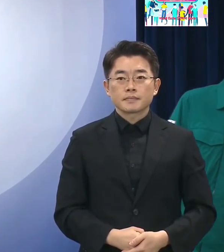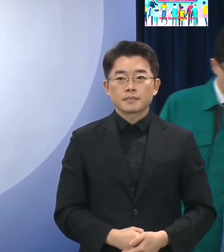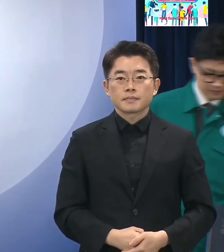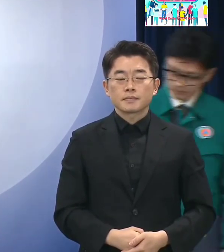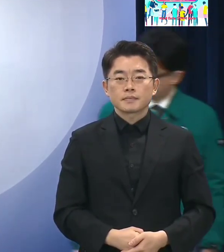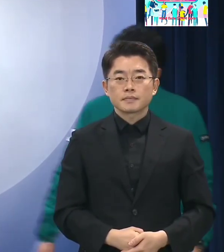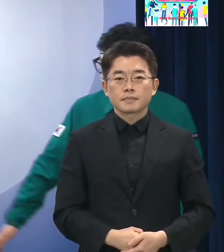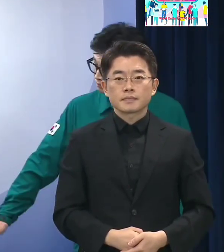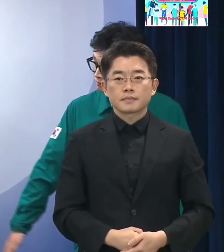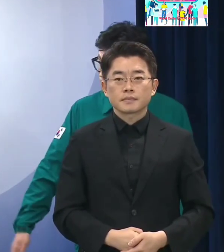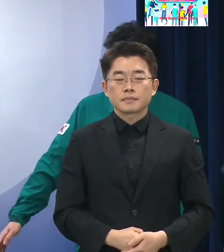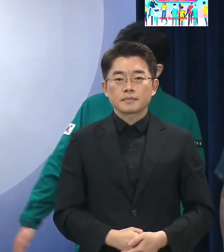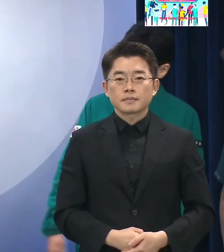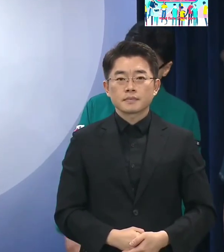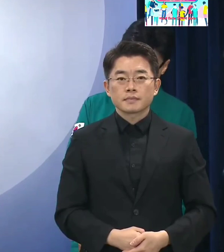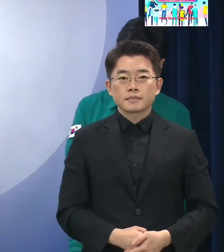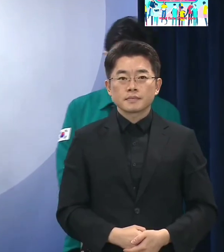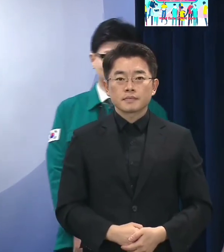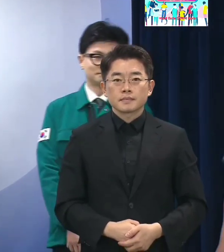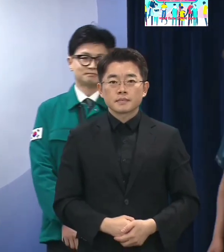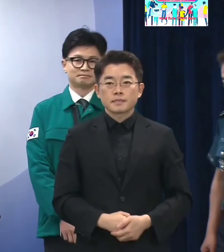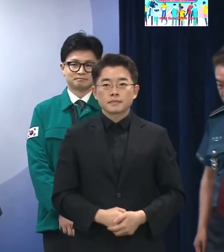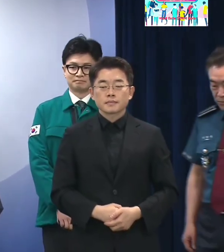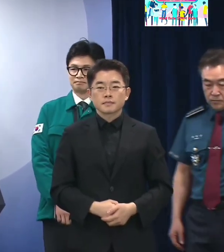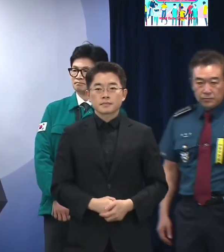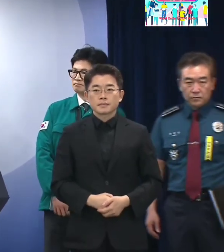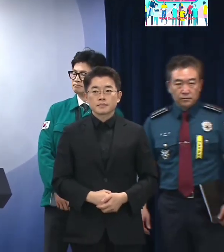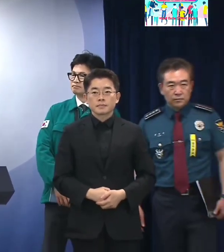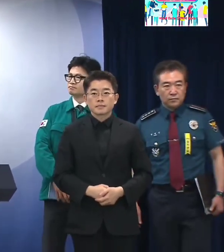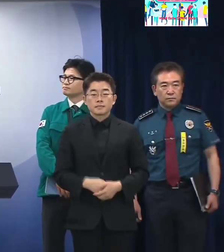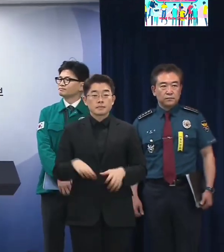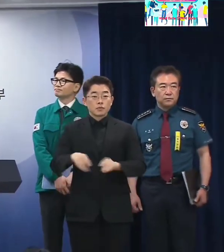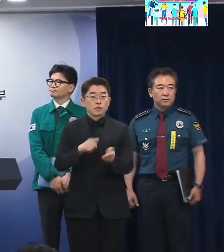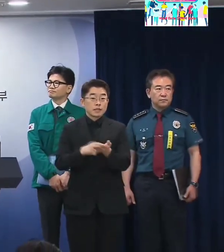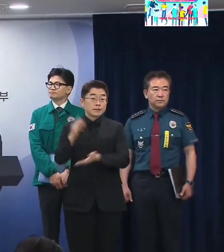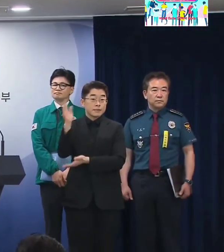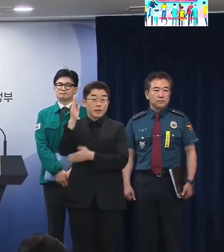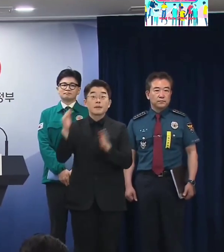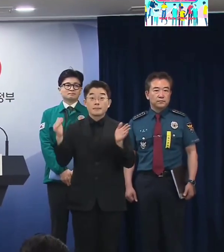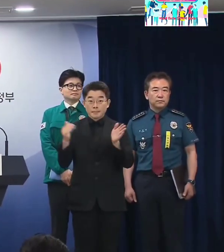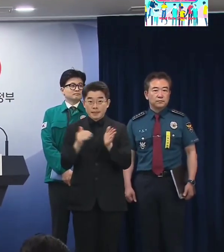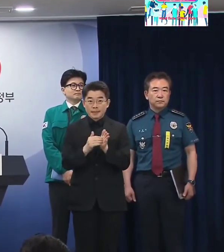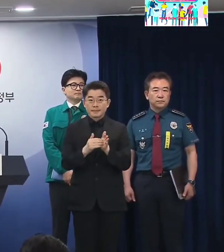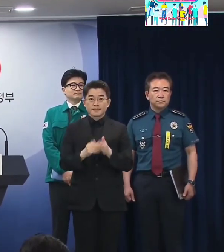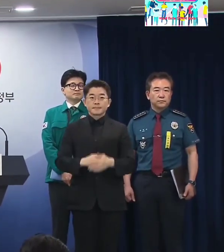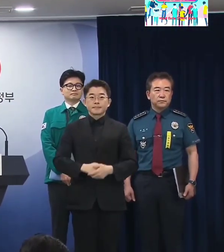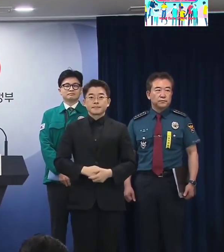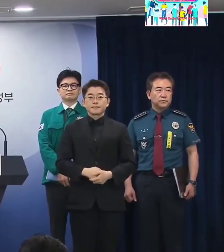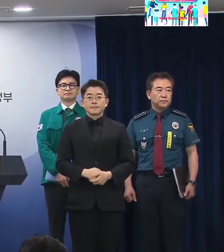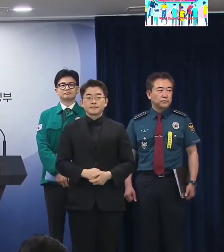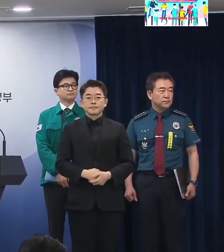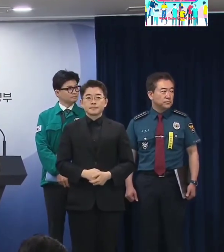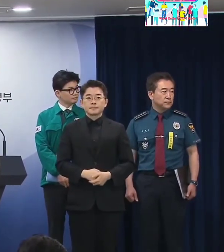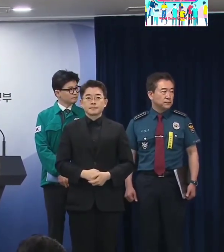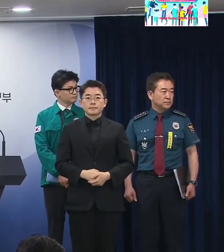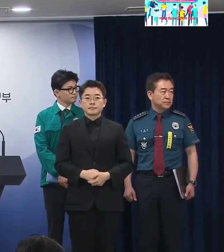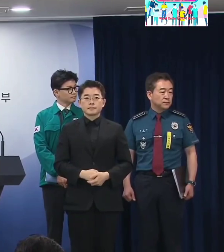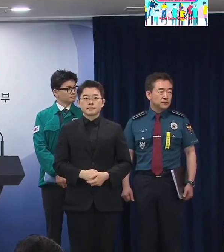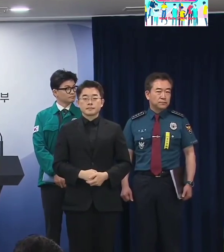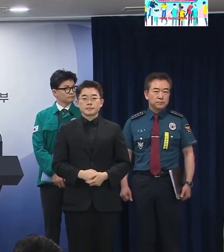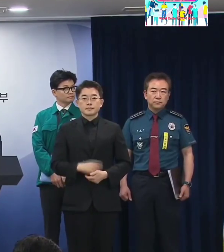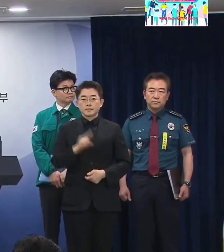그럼 이상으로 이상동기 범죄 재발 방지를 위한 국무총리 담화문 발표를 마치겠습니다 이어